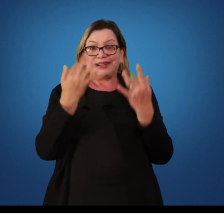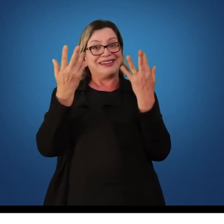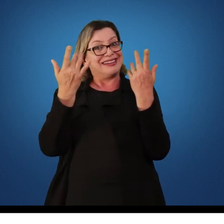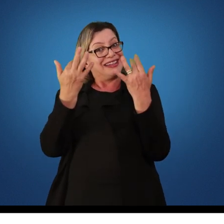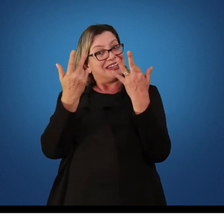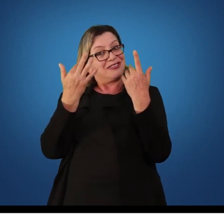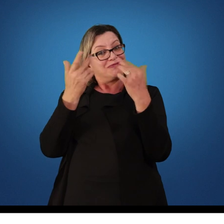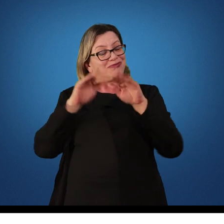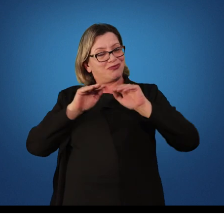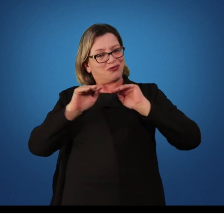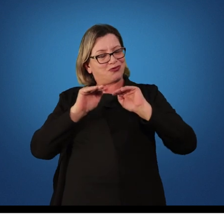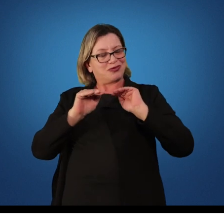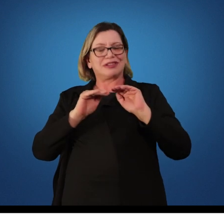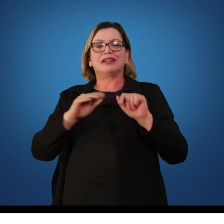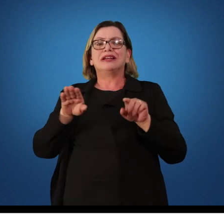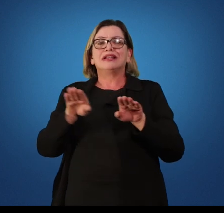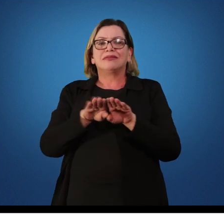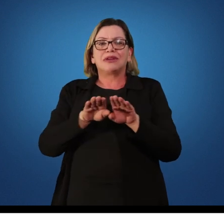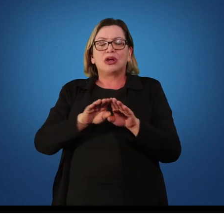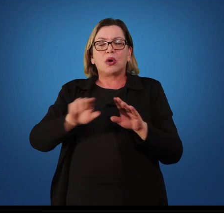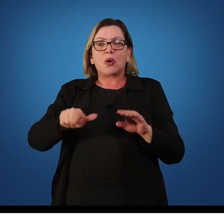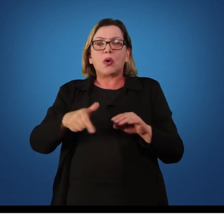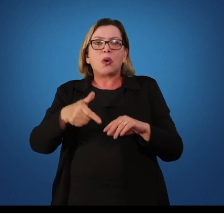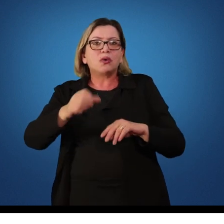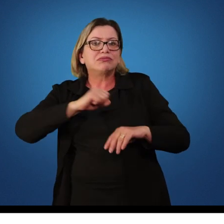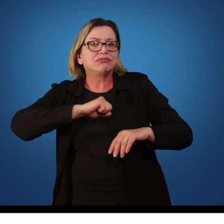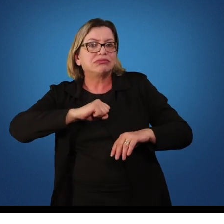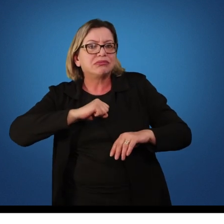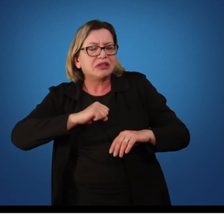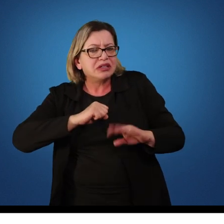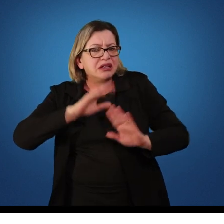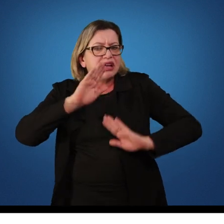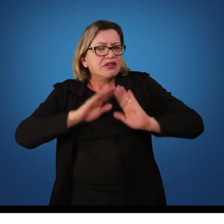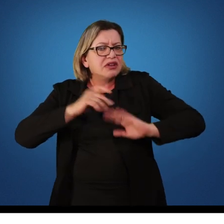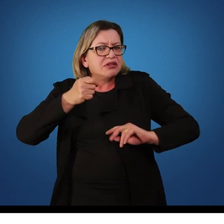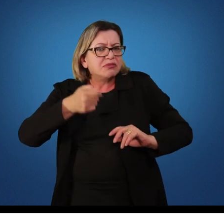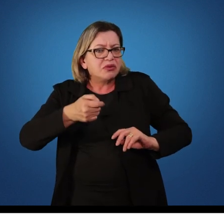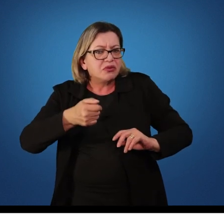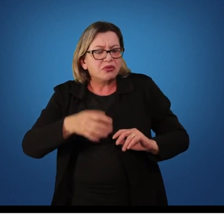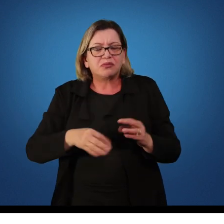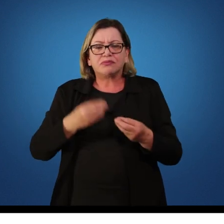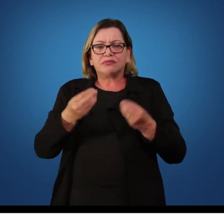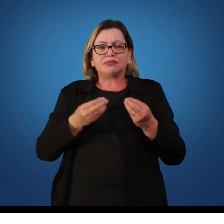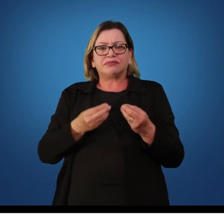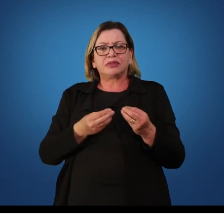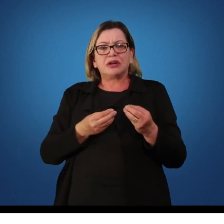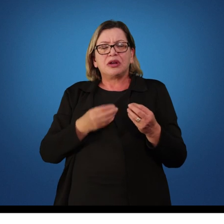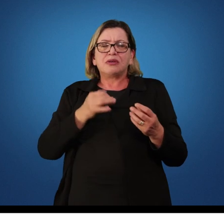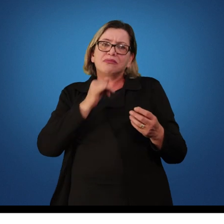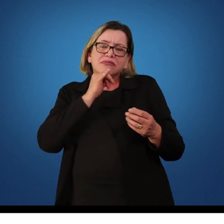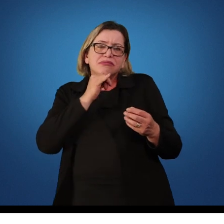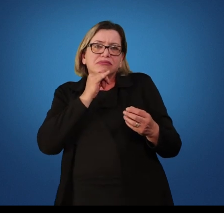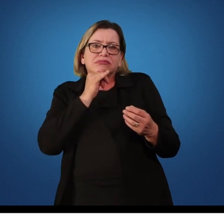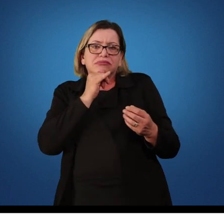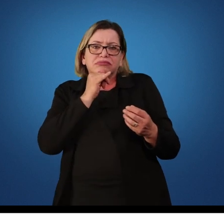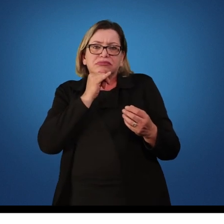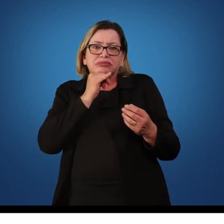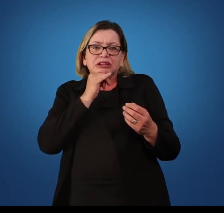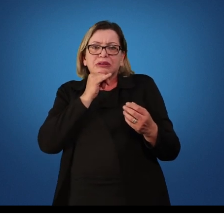essencial, enquanto outras capacidades têm um valor menor. Como por exemplo, a força de